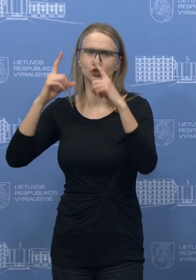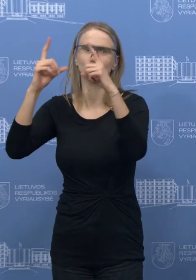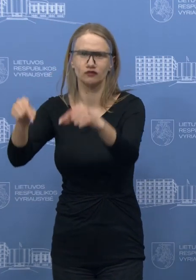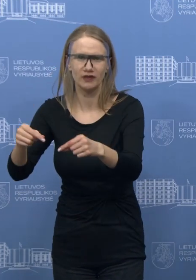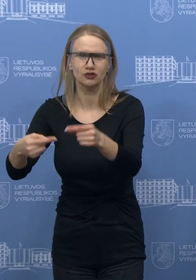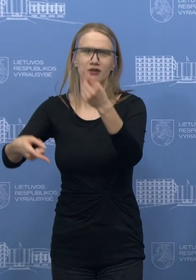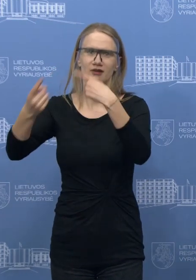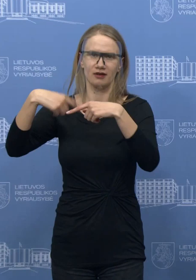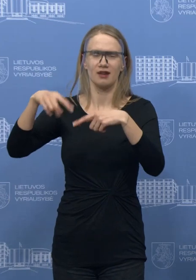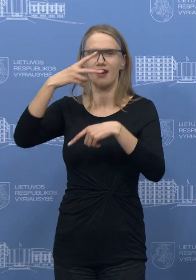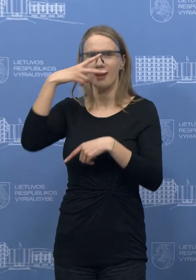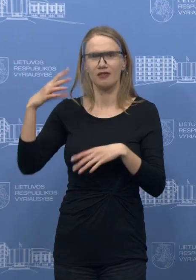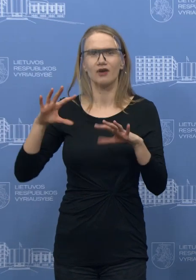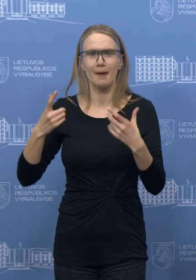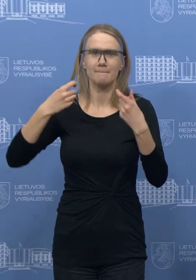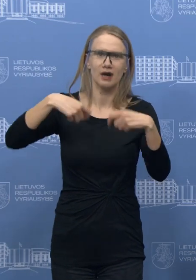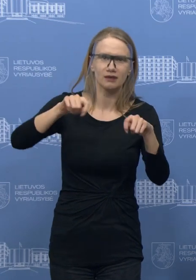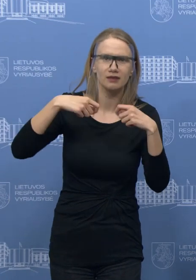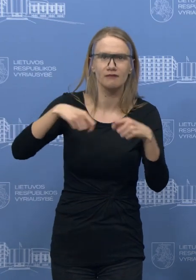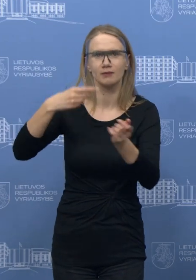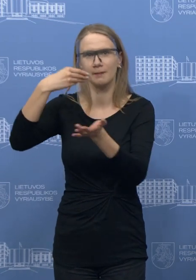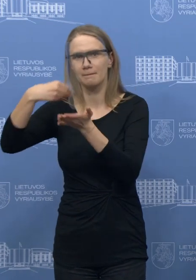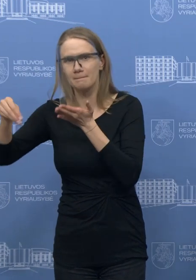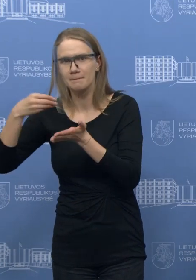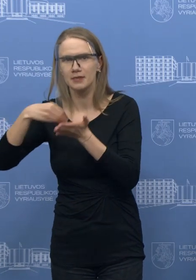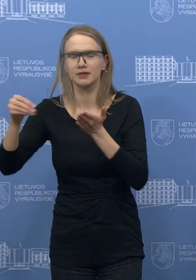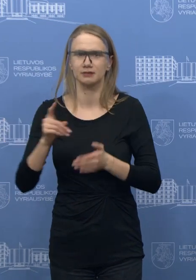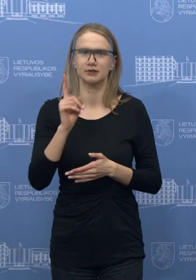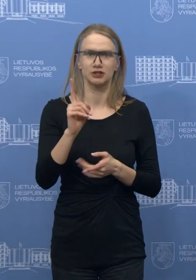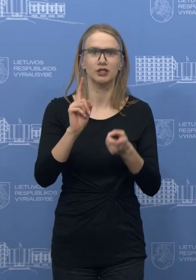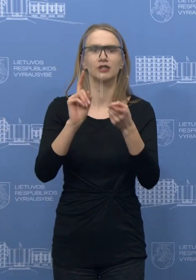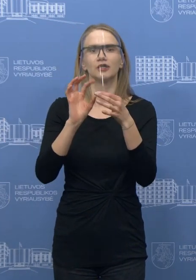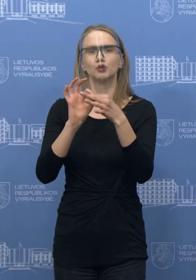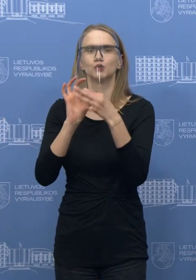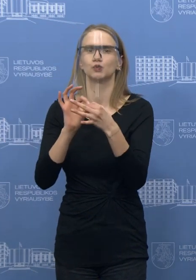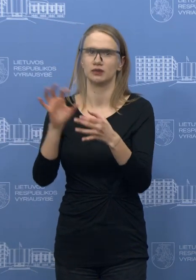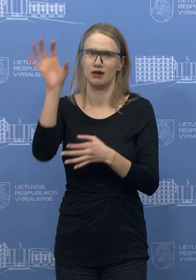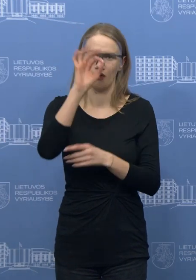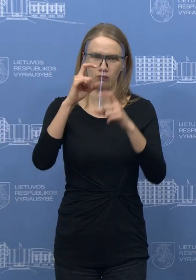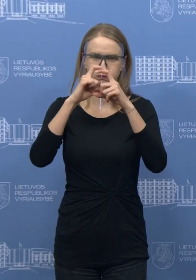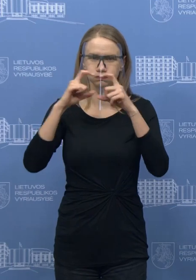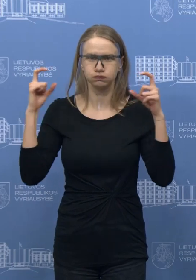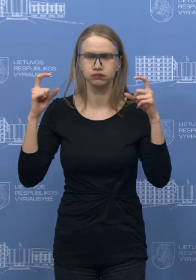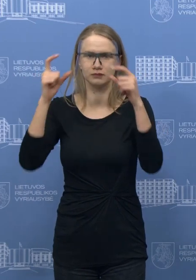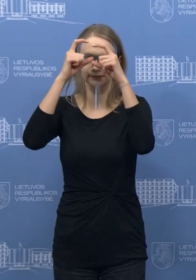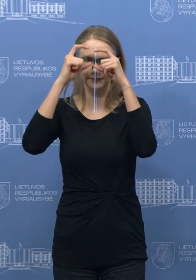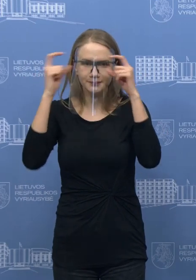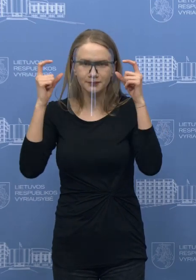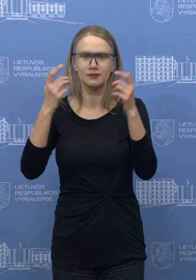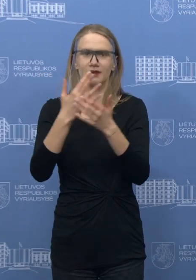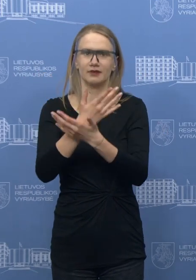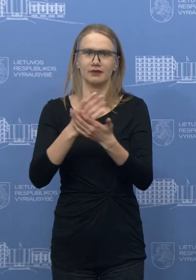nėra. Ir tai susiję yra su tomis apsaugos priemonės, ką jūs paminėjote, medikamentais.